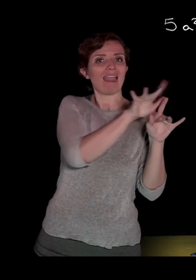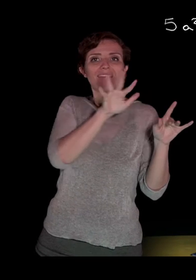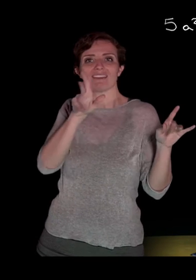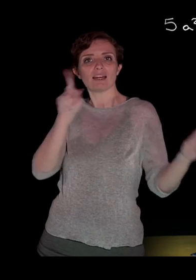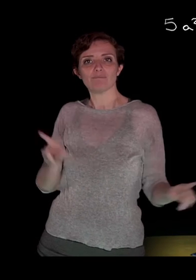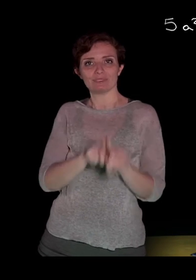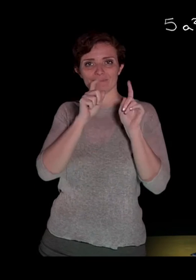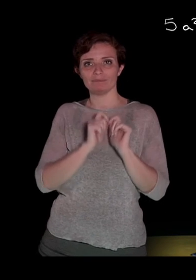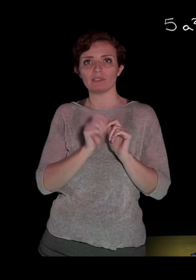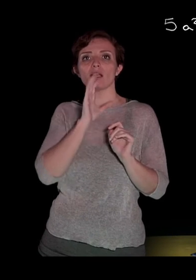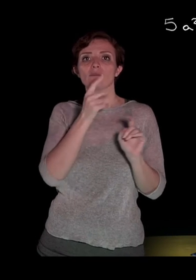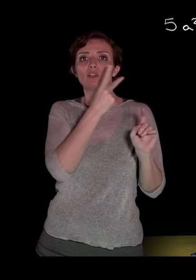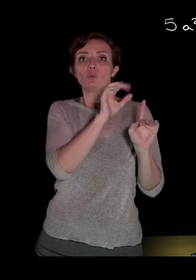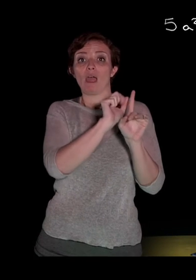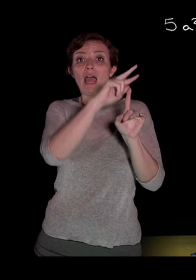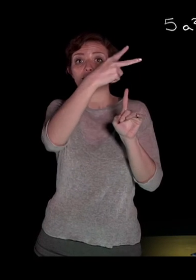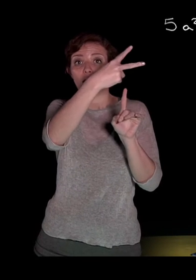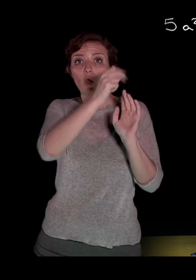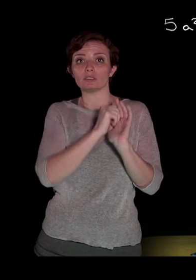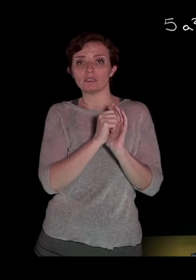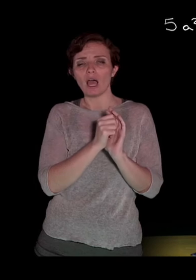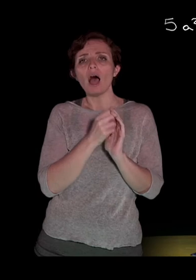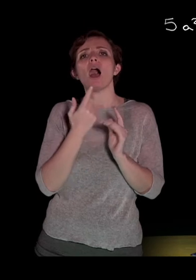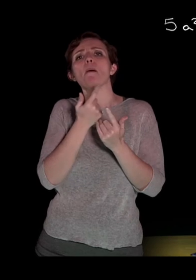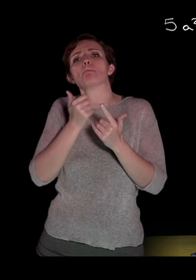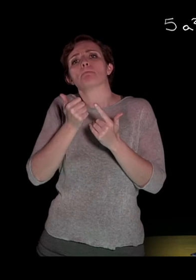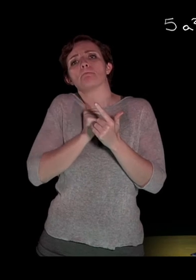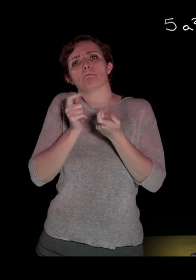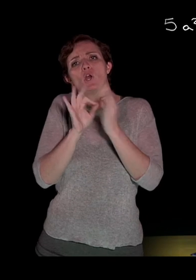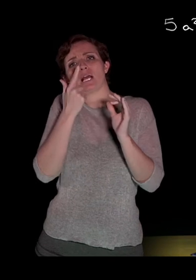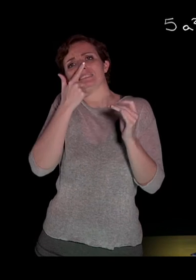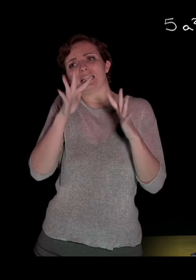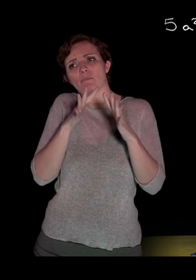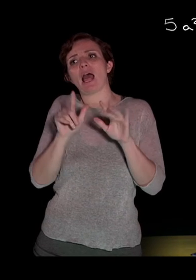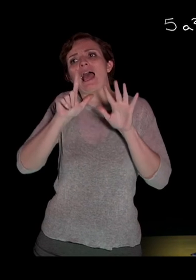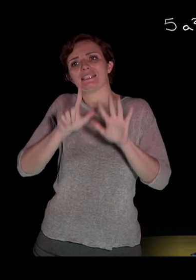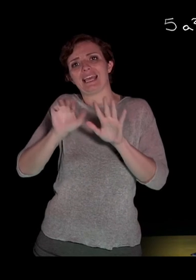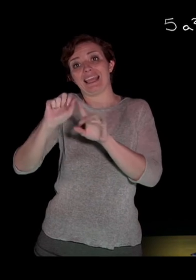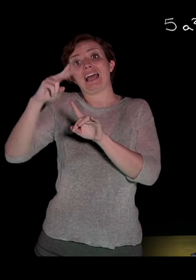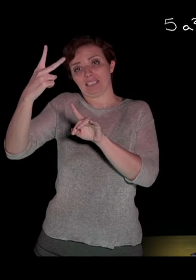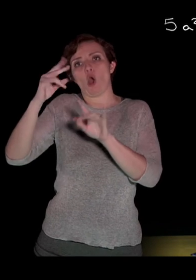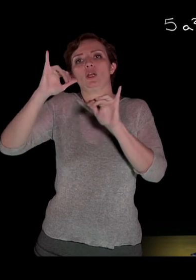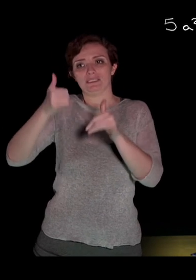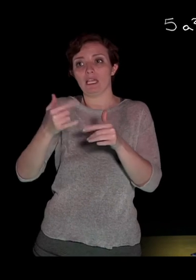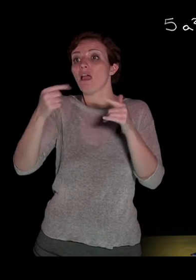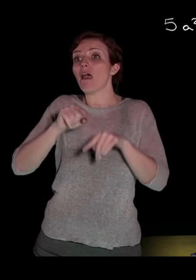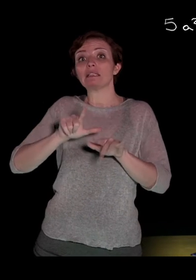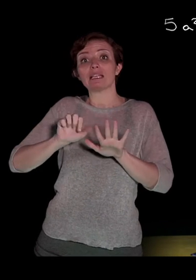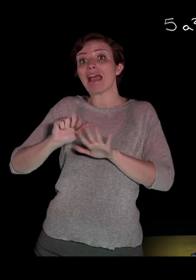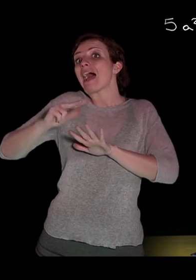2a alla seconda è un monomio simile a 7a alla seconda, ma non a 7a alla terza, che evidentemente sono caratterizzati da parti